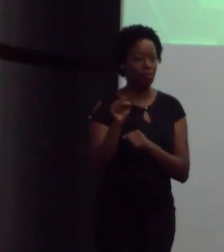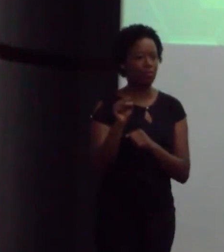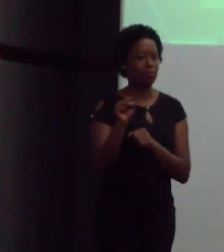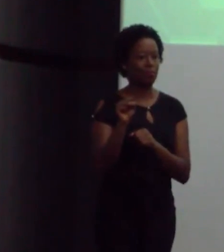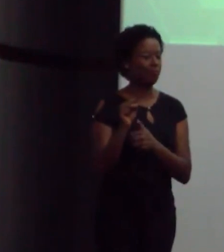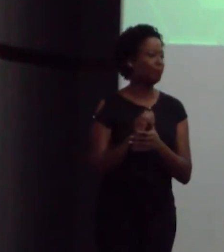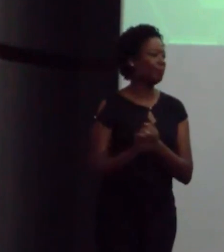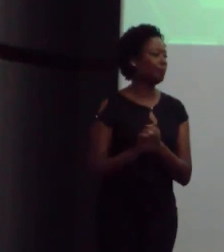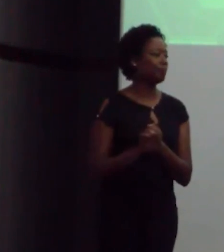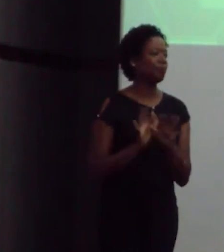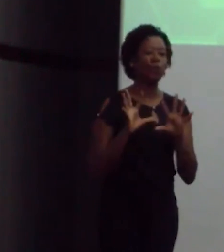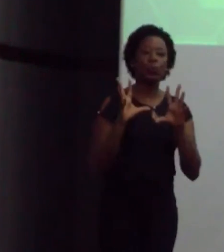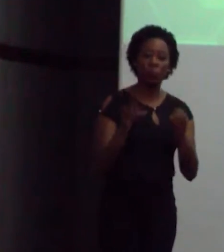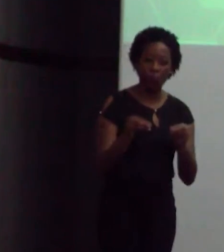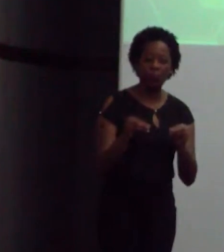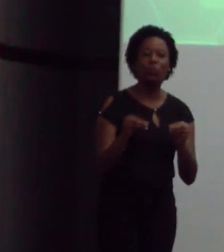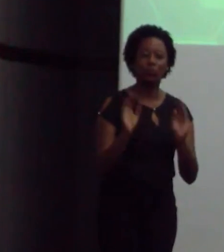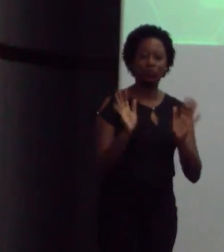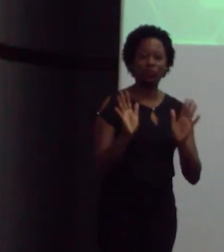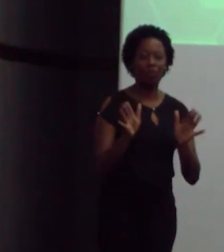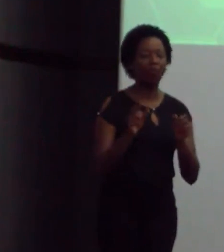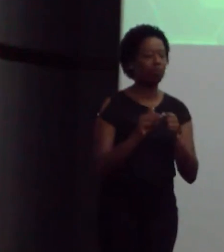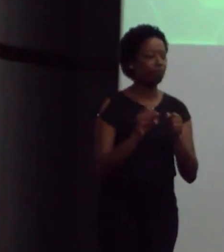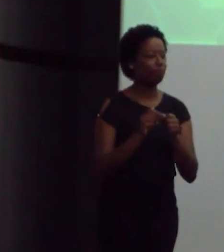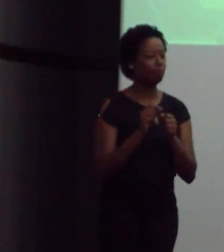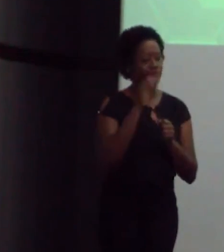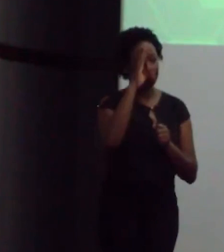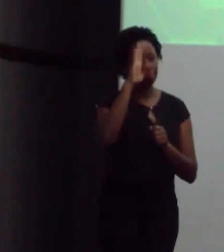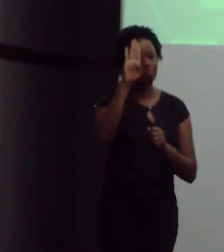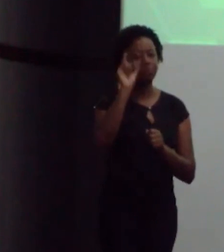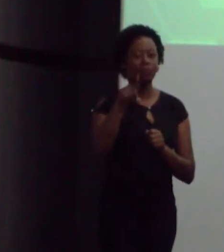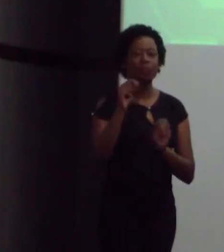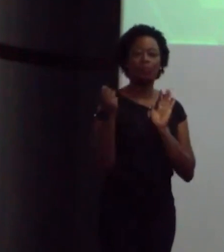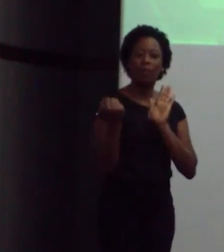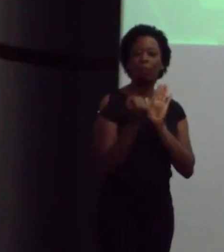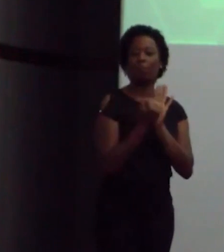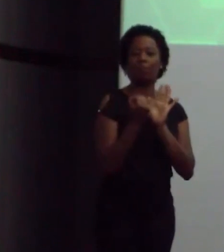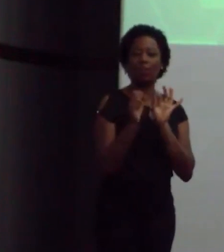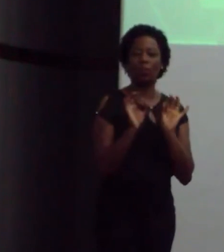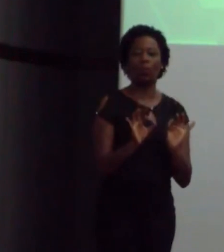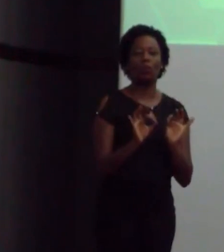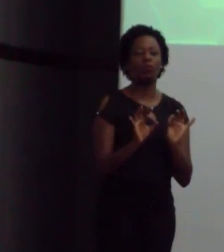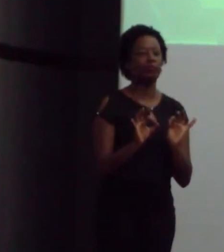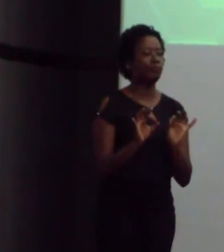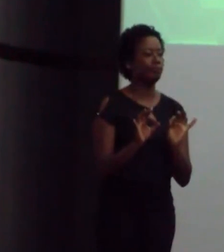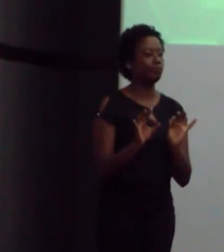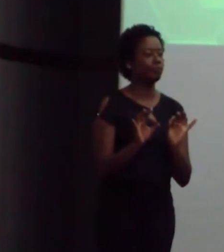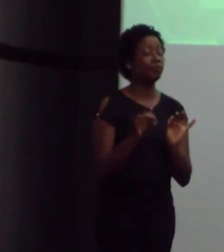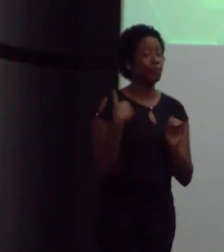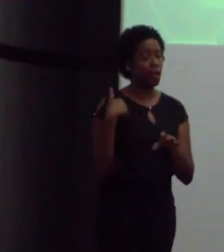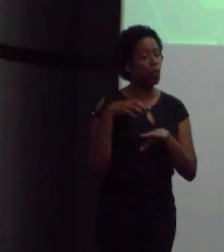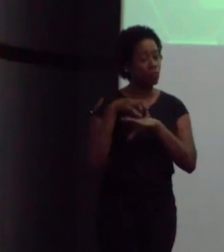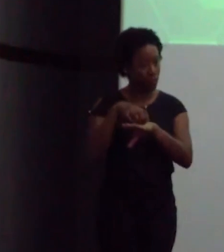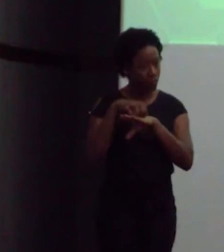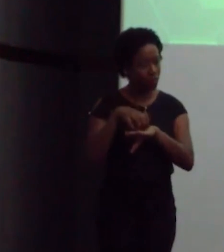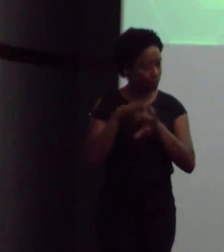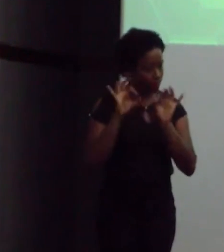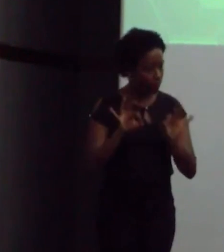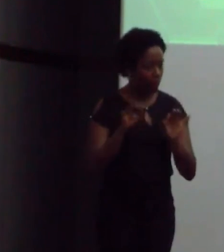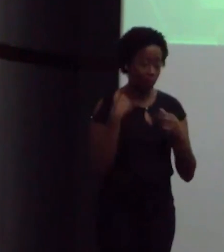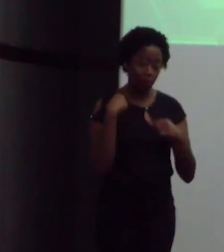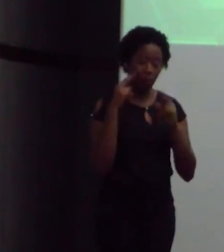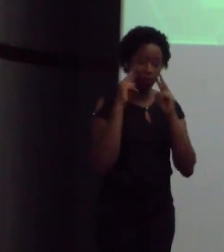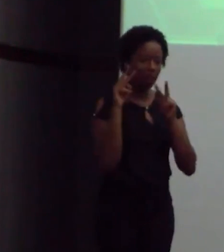faz nele, talvez a coisa mais icônica seja, de fato, o transporte. Eu vejo